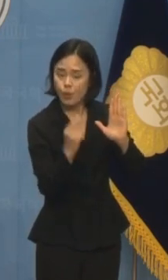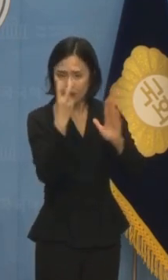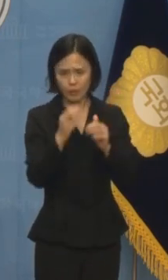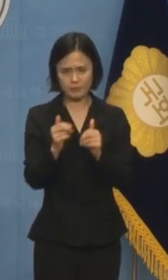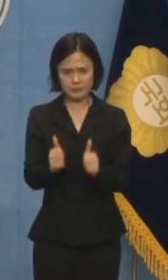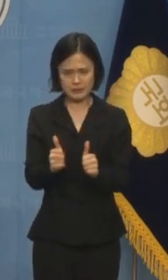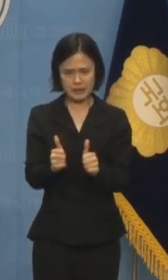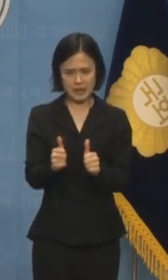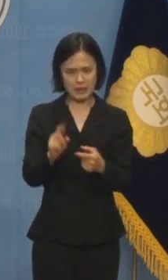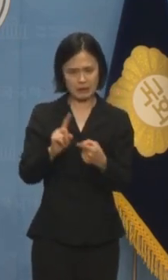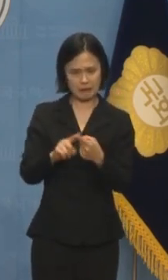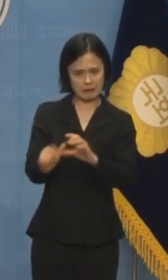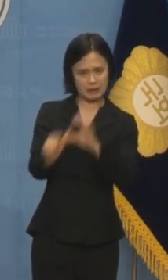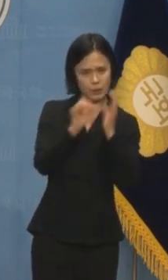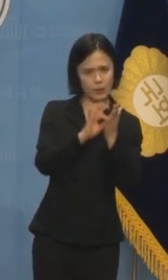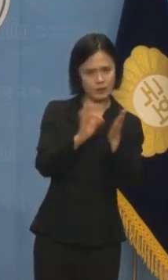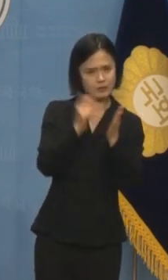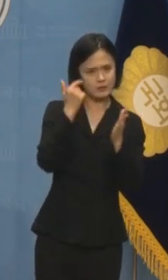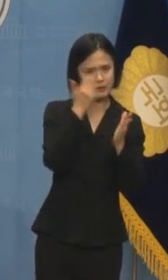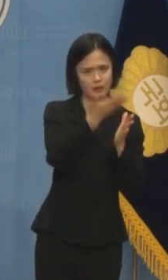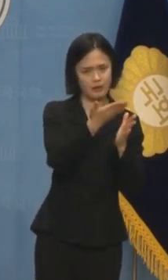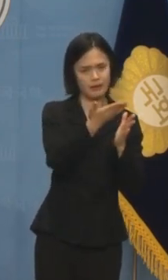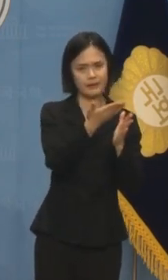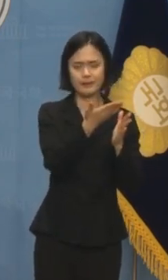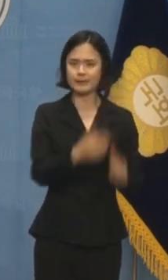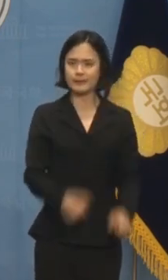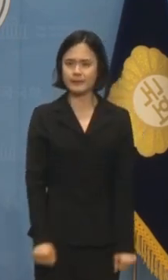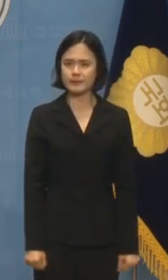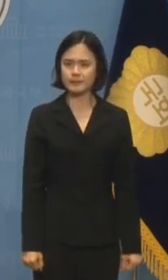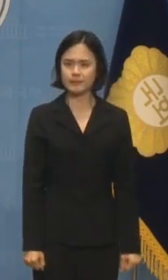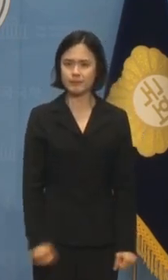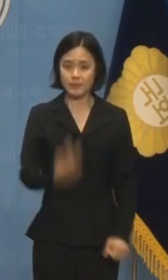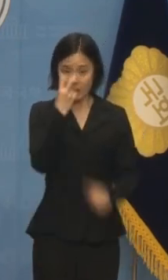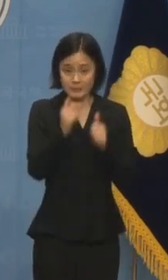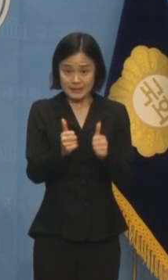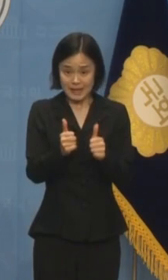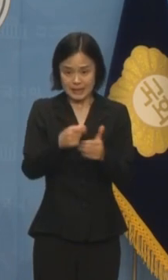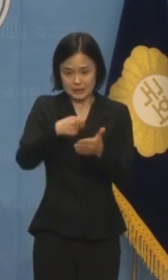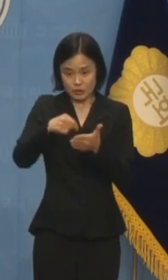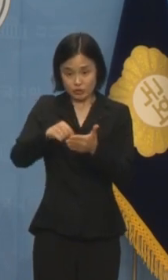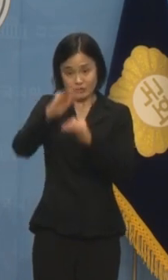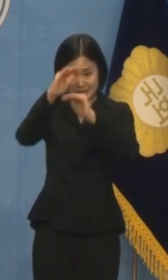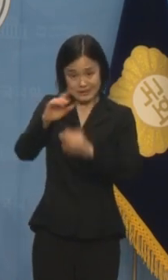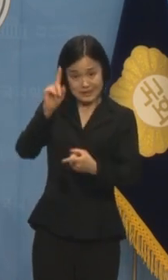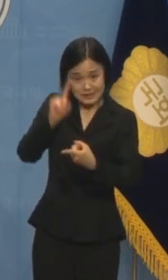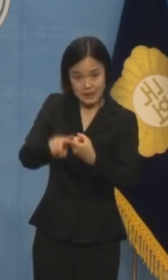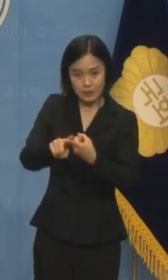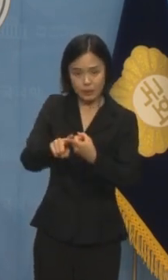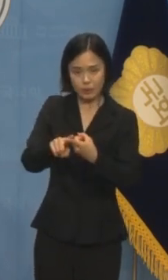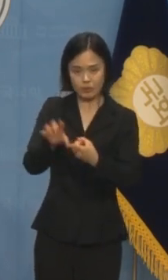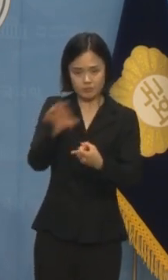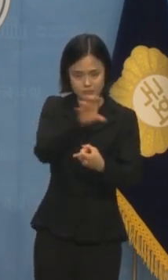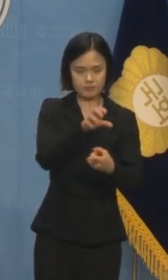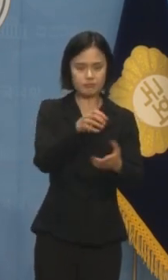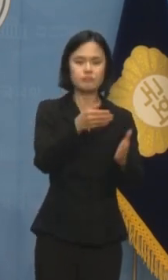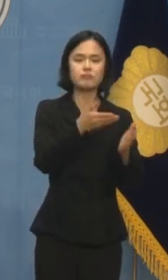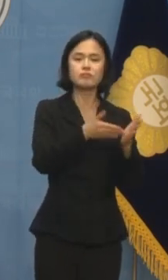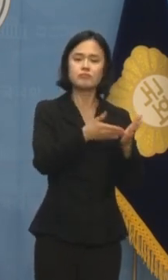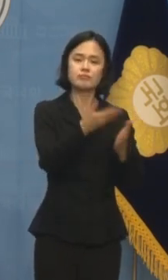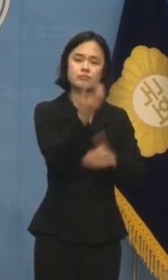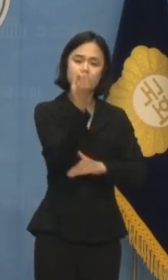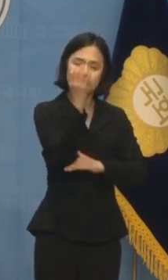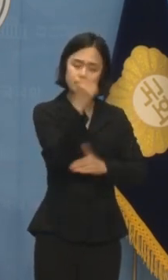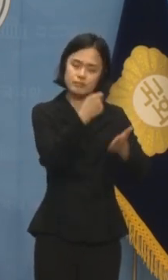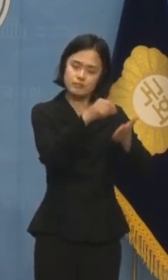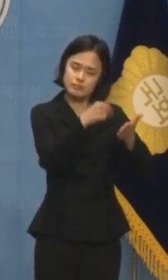판단하지는 않겠습니다. 다만 검찰이 써준 대로 아무 비판 없이 받아쓰기하는 언론의 행태에 유감을